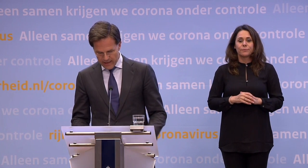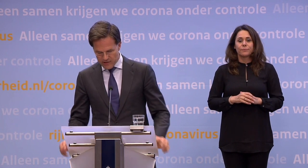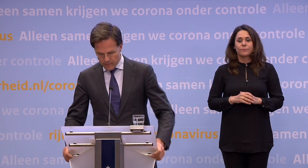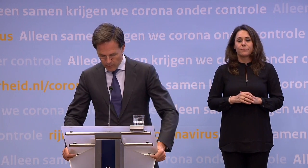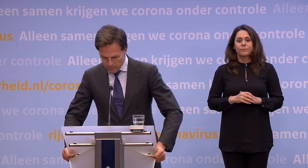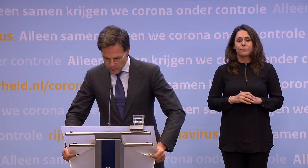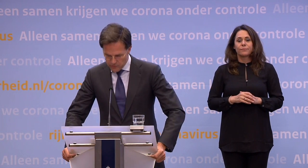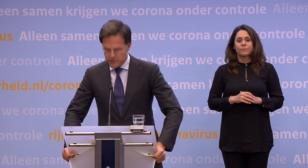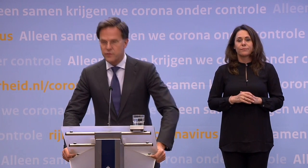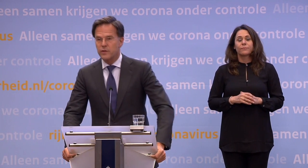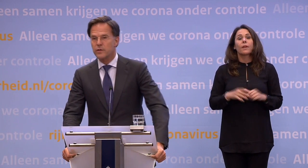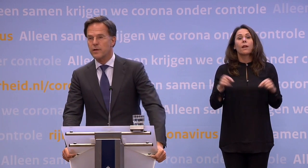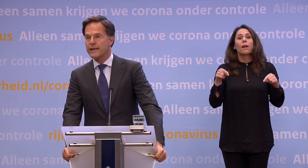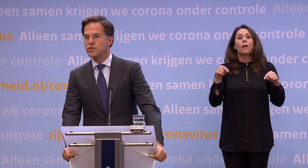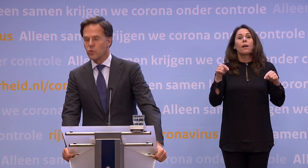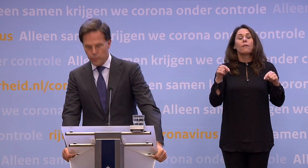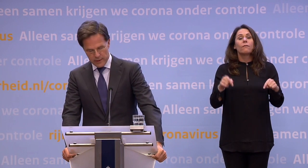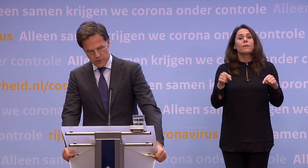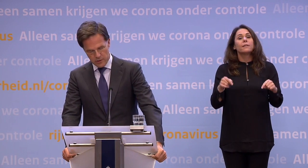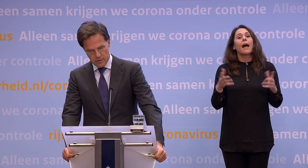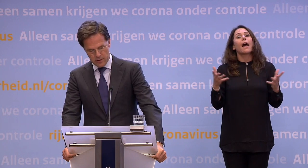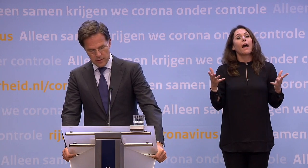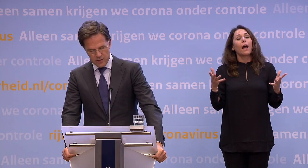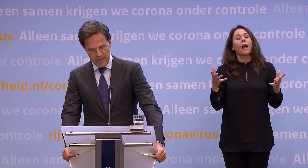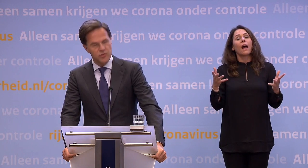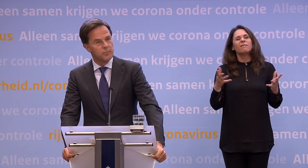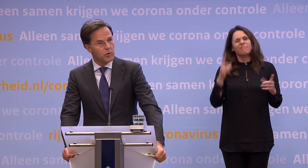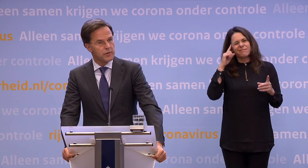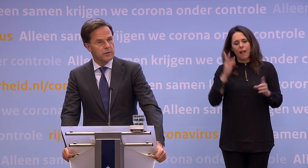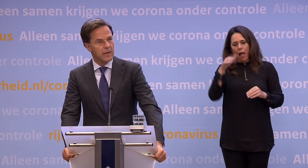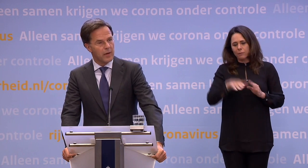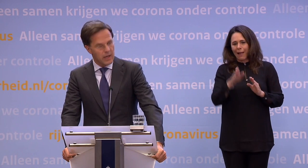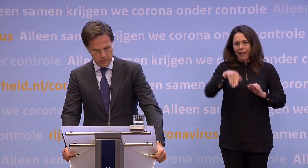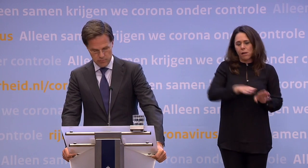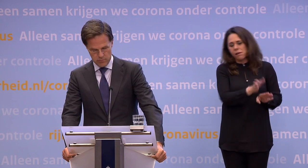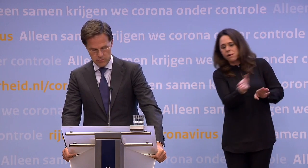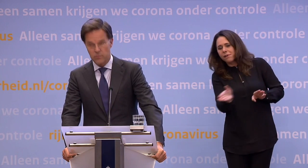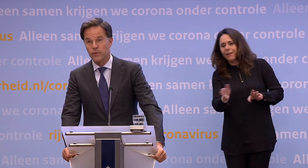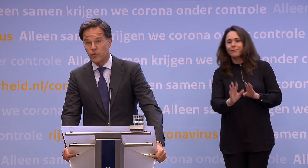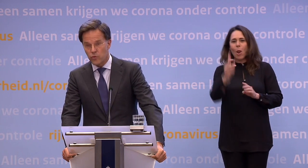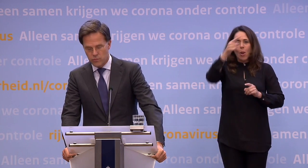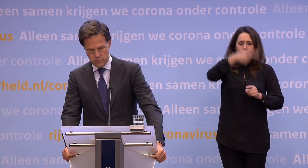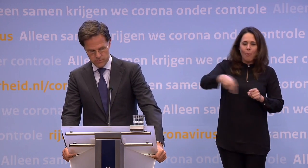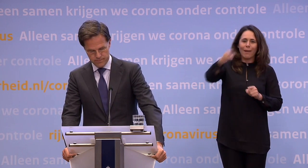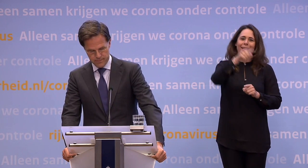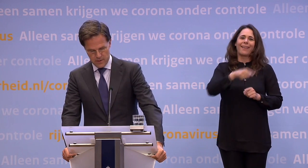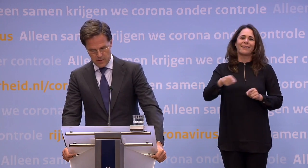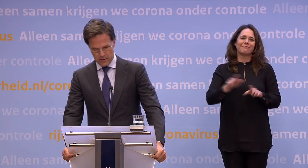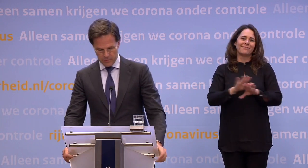Maar vandaag staan we wel op een punt dat we de ergste loopings... ...en scherpste bochten hebben gehad. Voor nu.